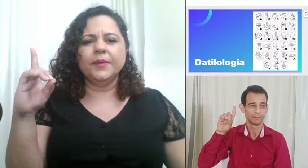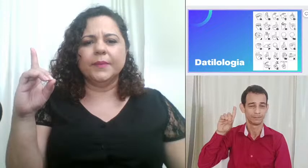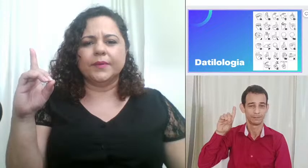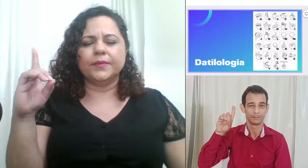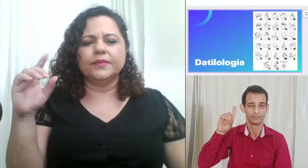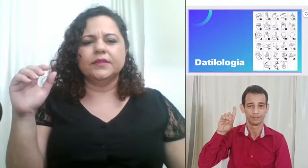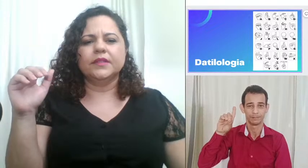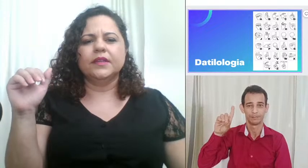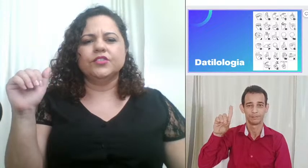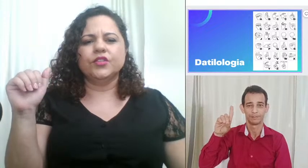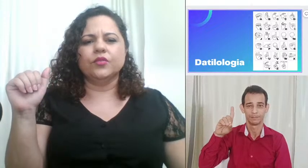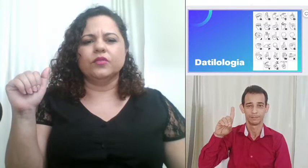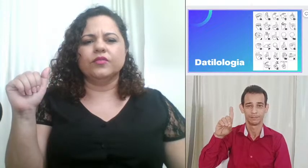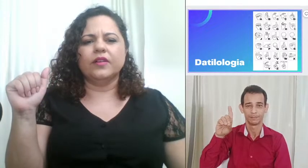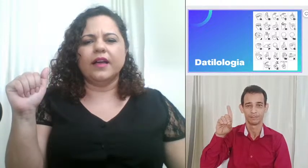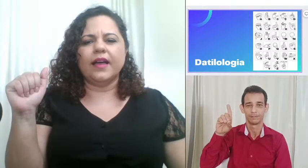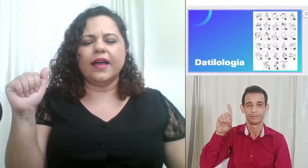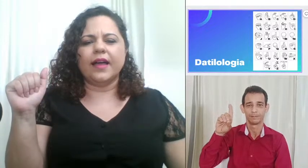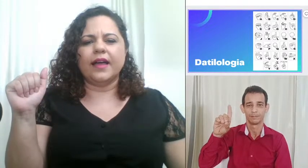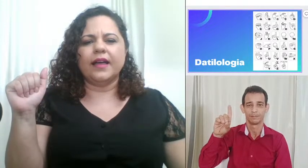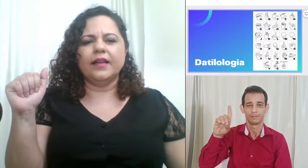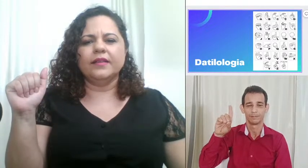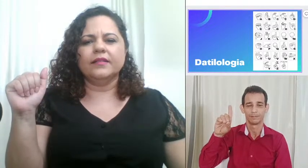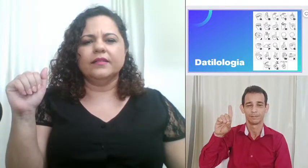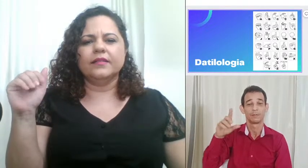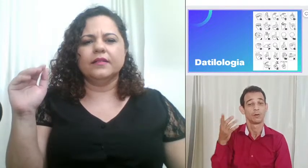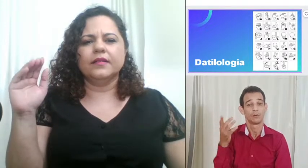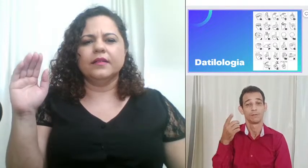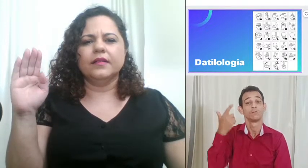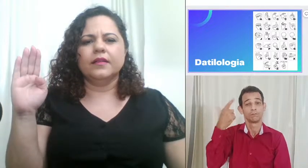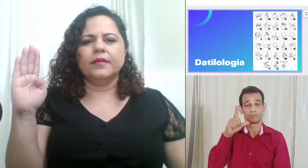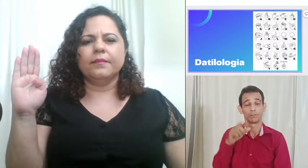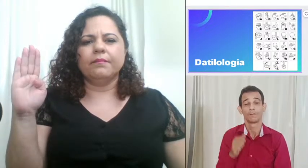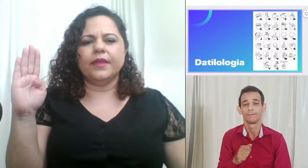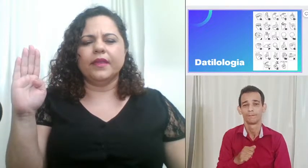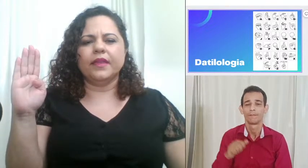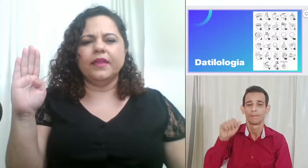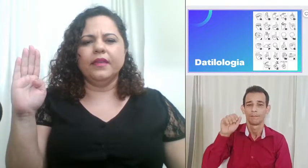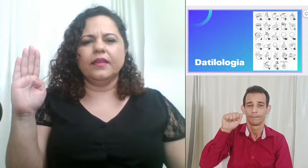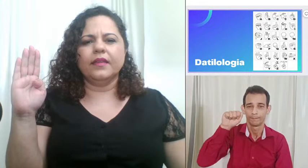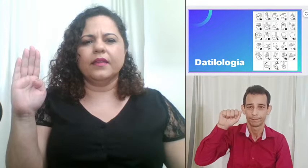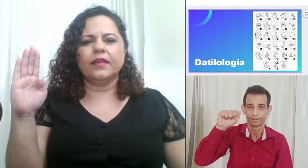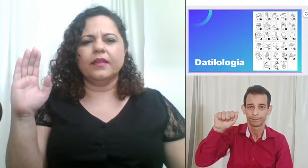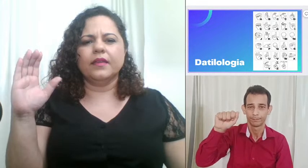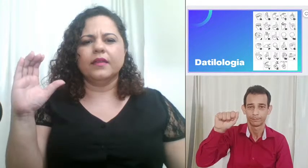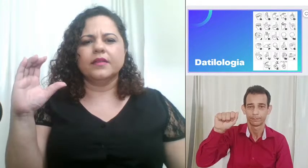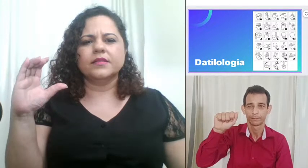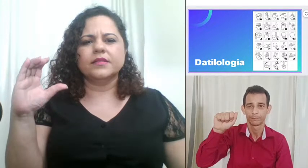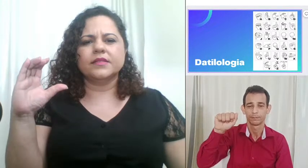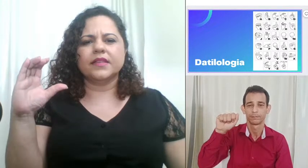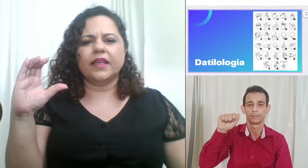mão de novo A B C